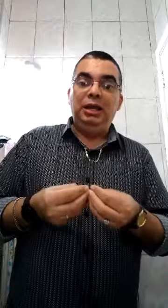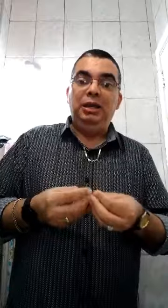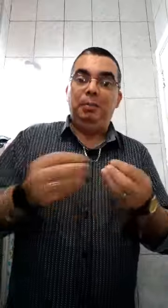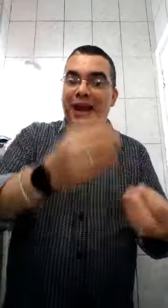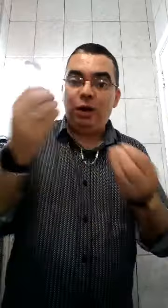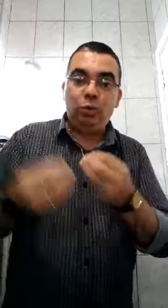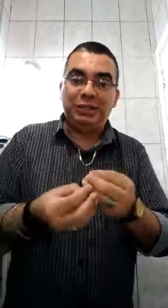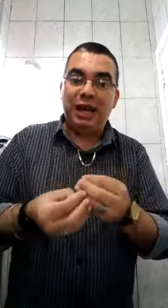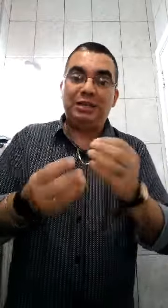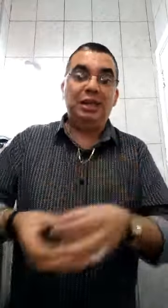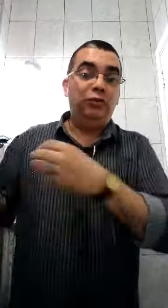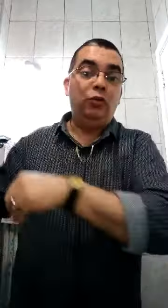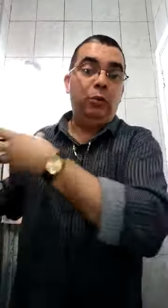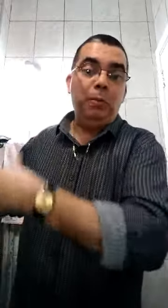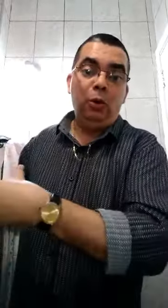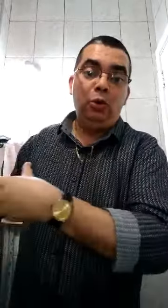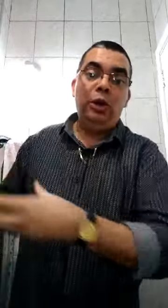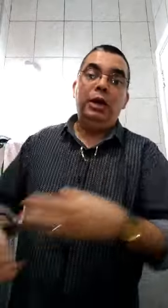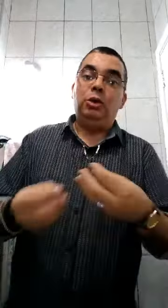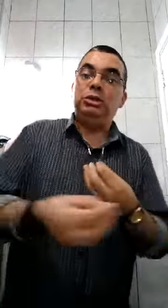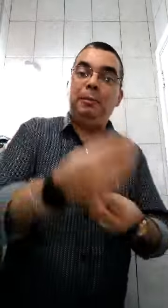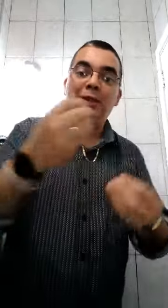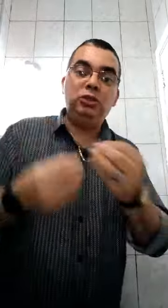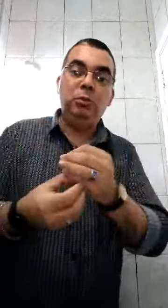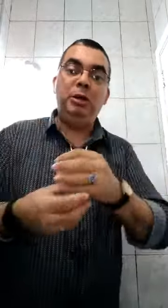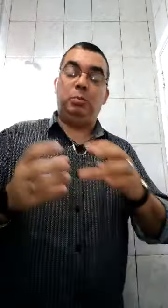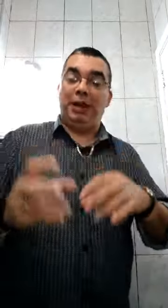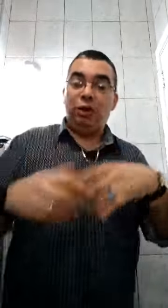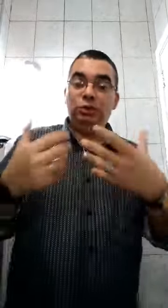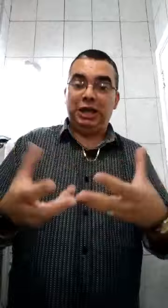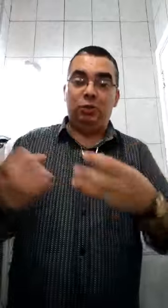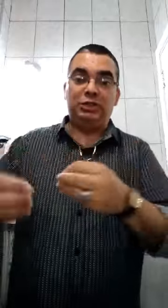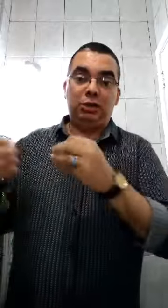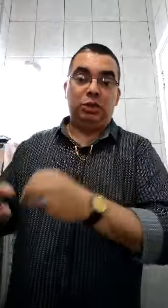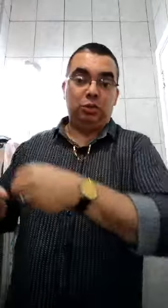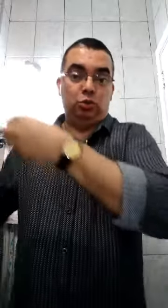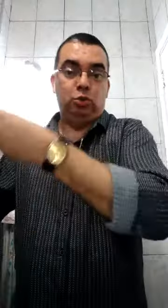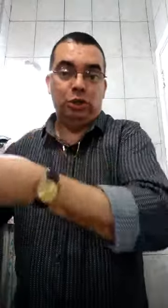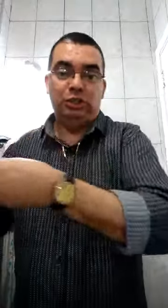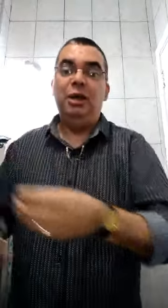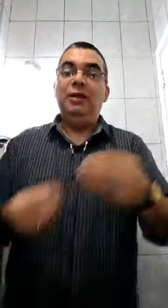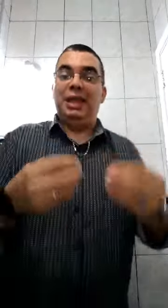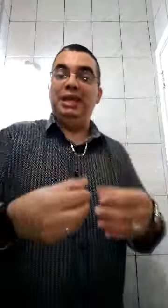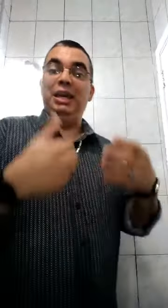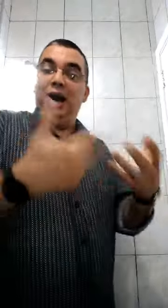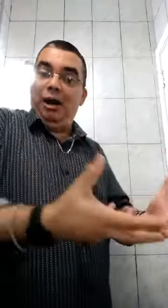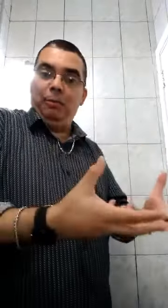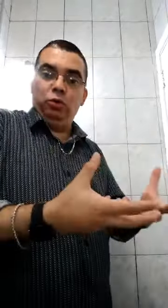E, pra aguçar, tem que ver um filme pornô. Então, se a partir do momento, pra aguçar um sexo entre os dois, tem que ambos,